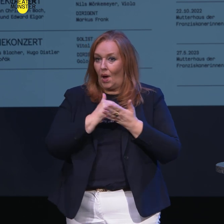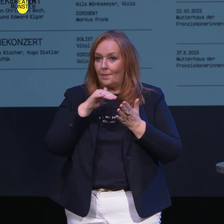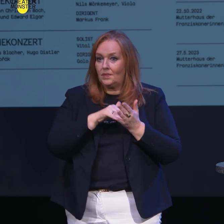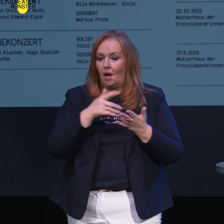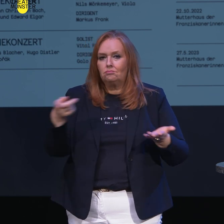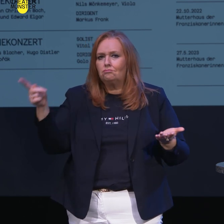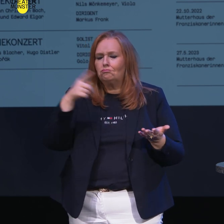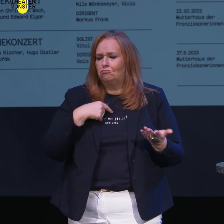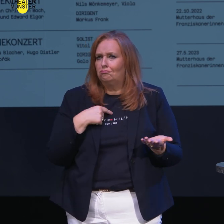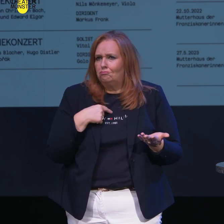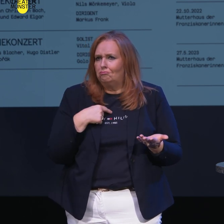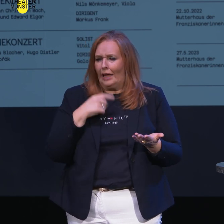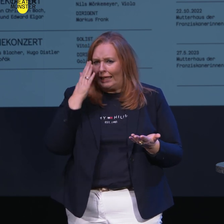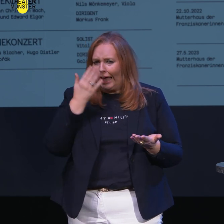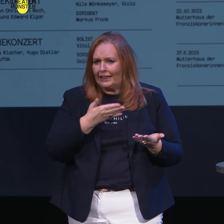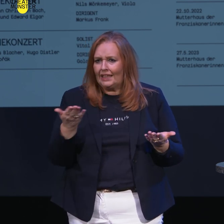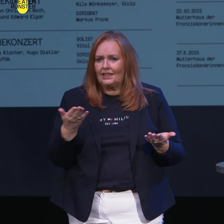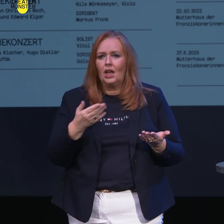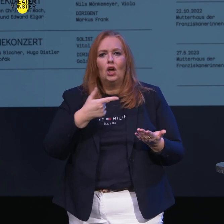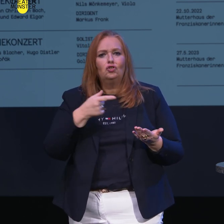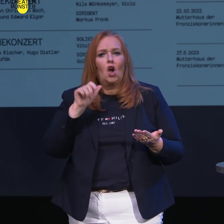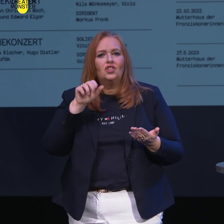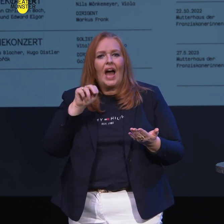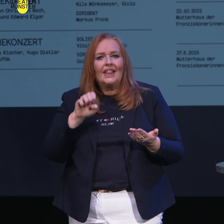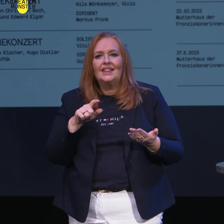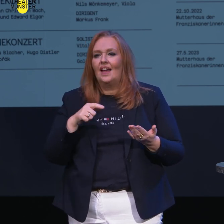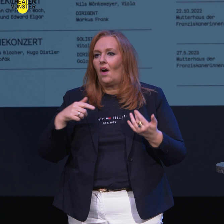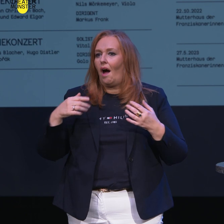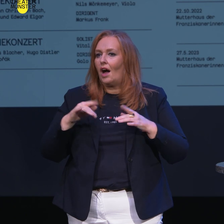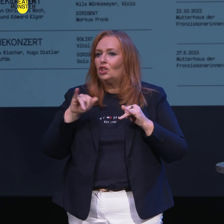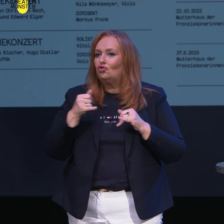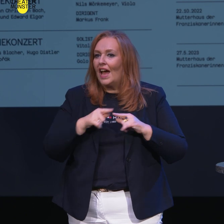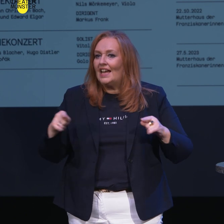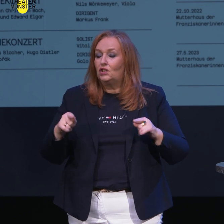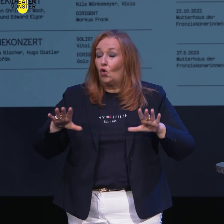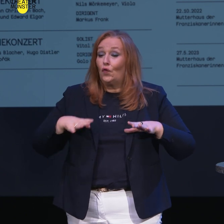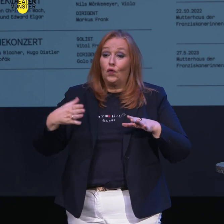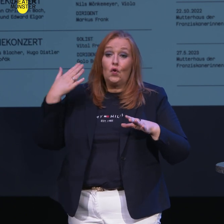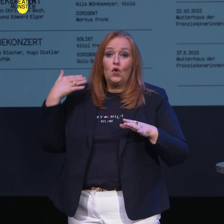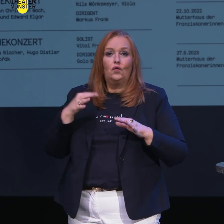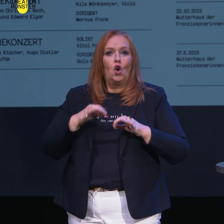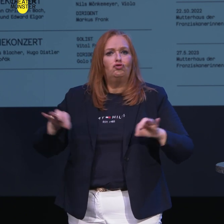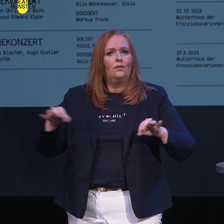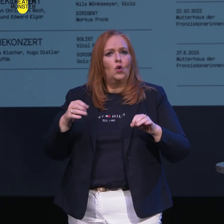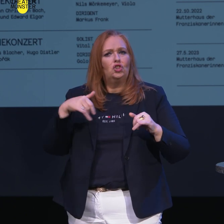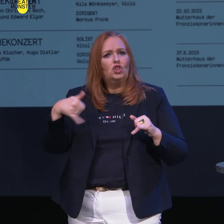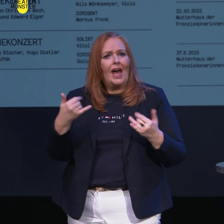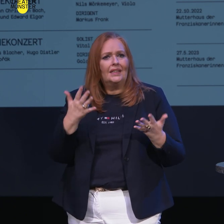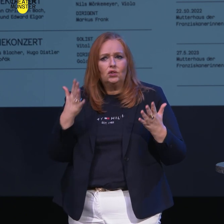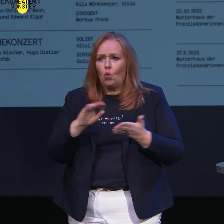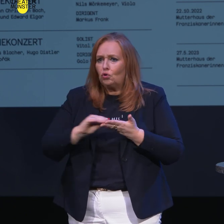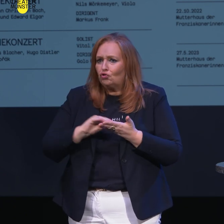finden, wahrscheinlich vielen unbekannt sein werden. George Anteil schrieb mit seiner Jazz-Symphonie eines der frühesten Werke für Sinfonischen Jazz überhaupt.